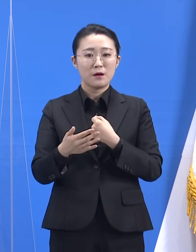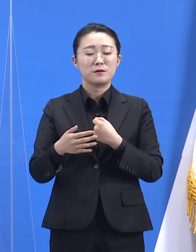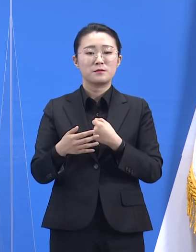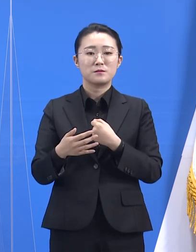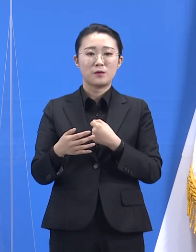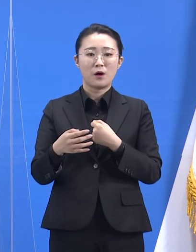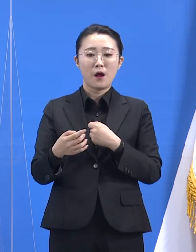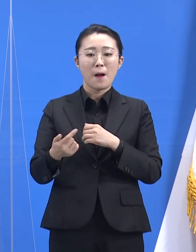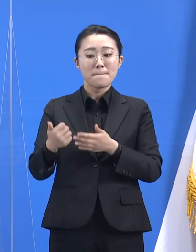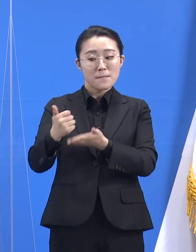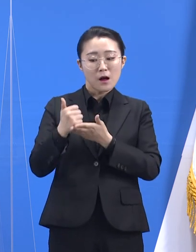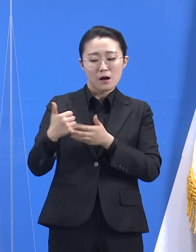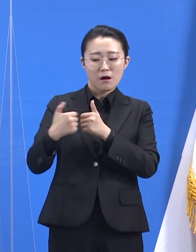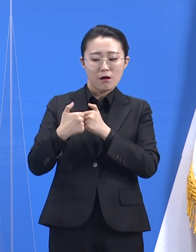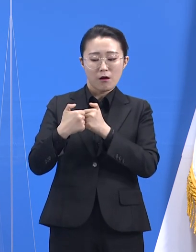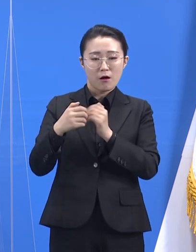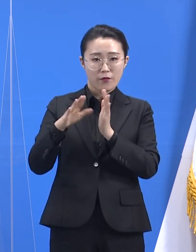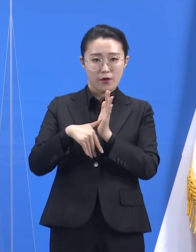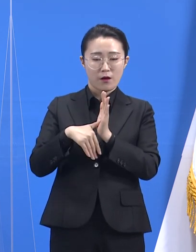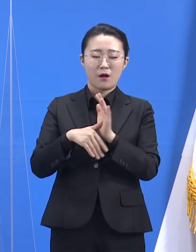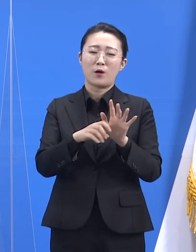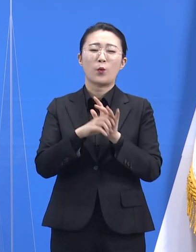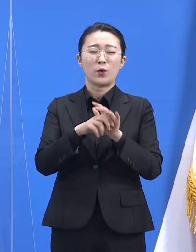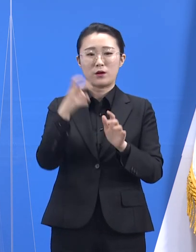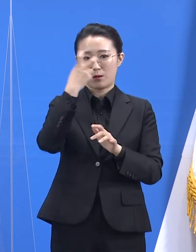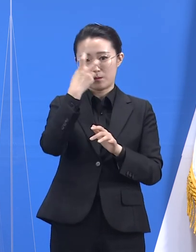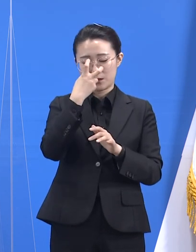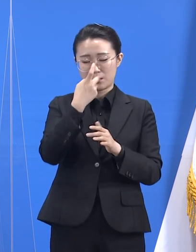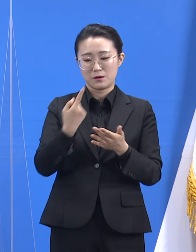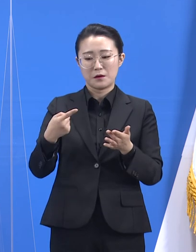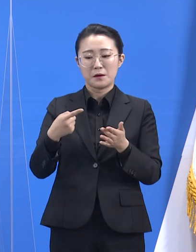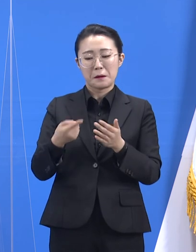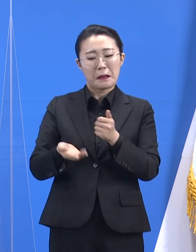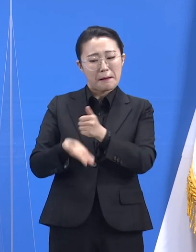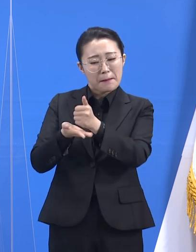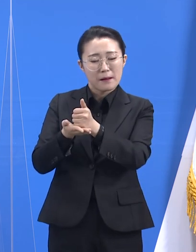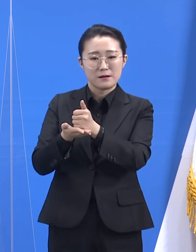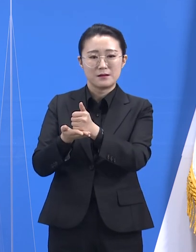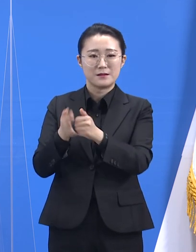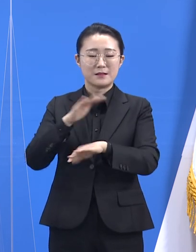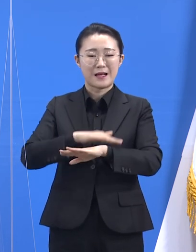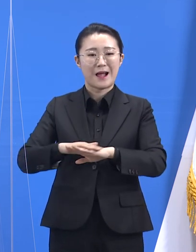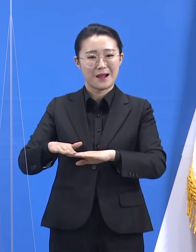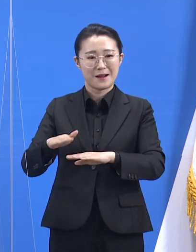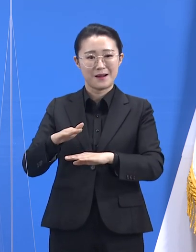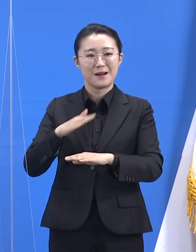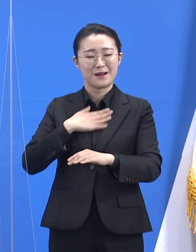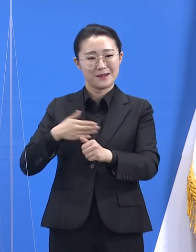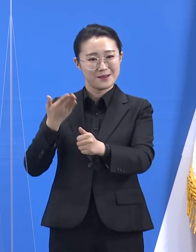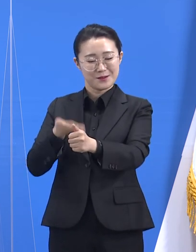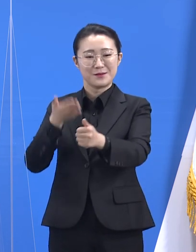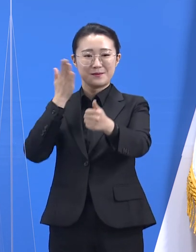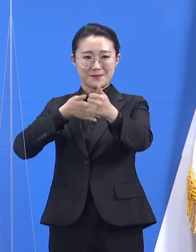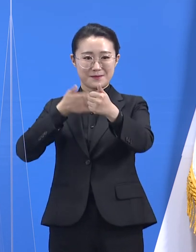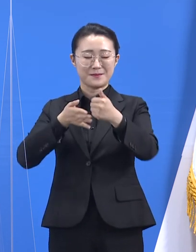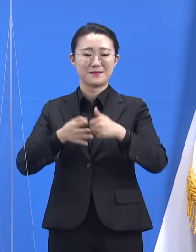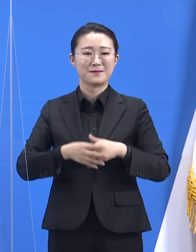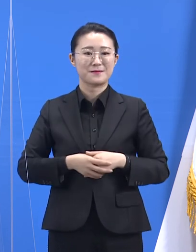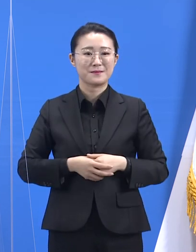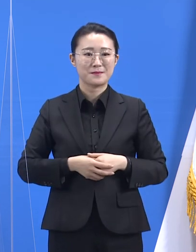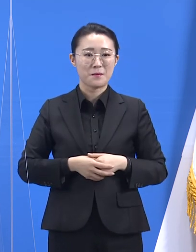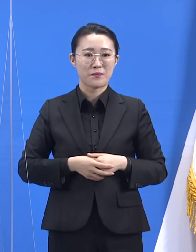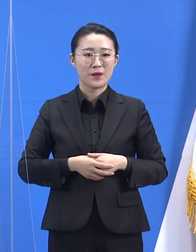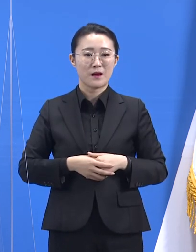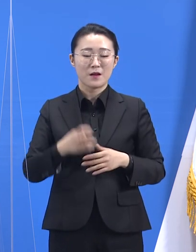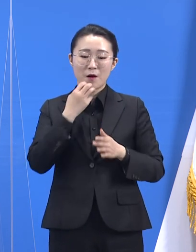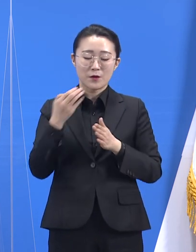코로나19 검사를 받도록 잘 안내해 주십시오. 도는 이를 돕기 위해 도내 모든 병위원과 약국에